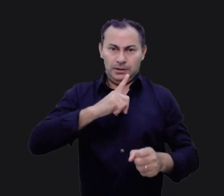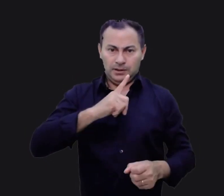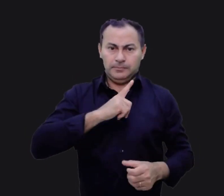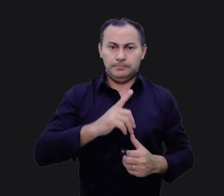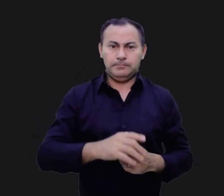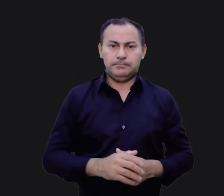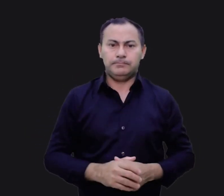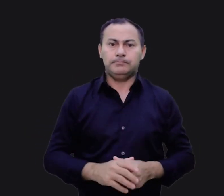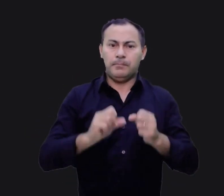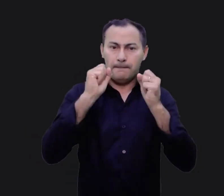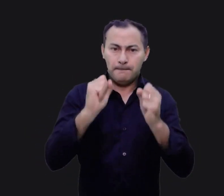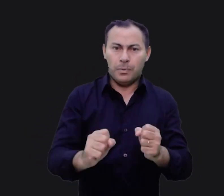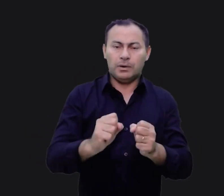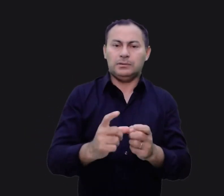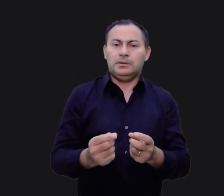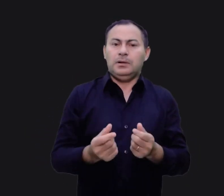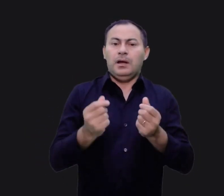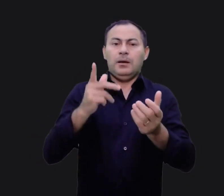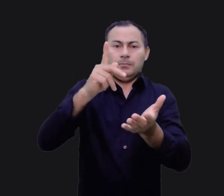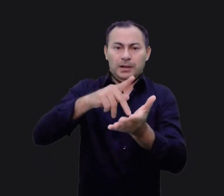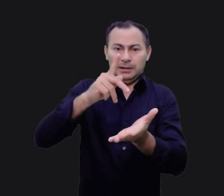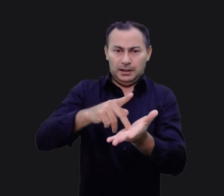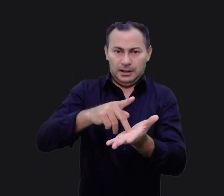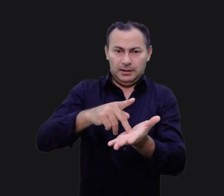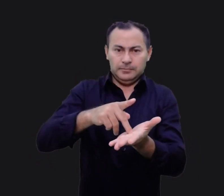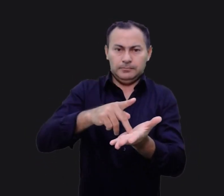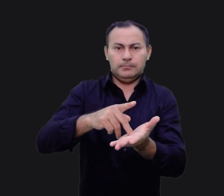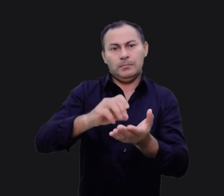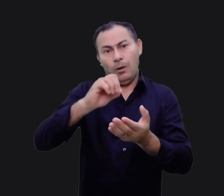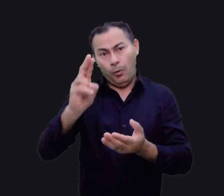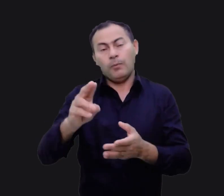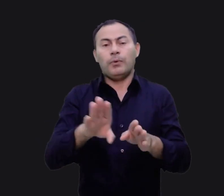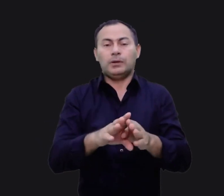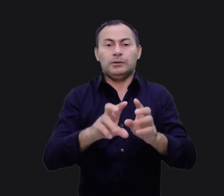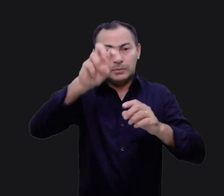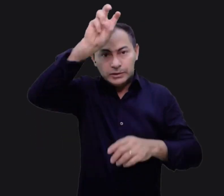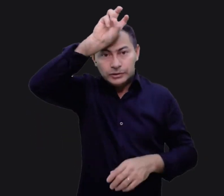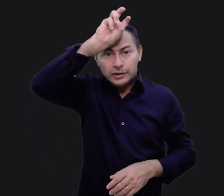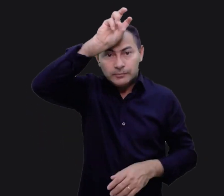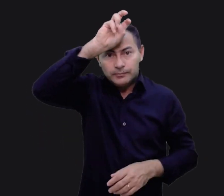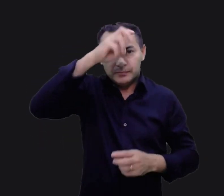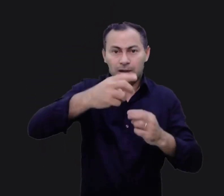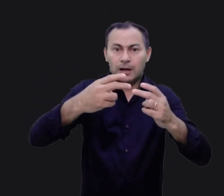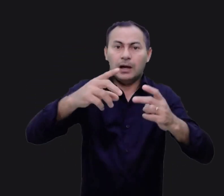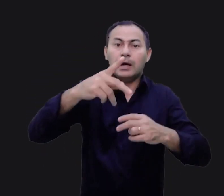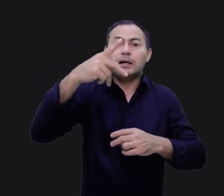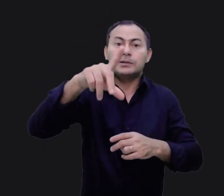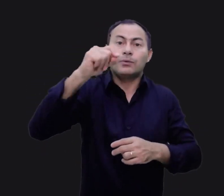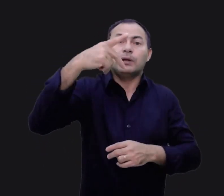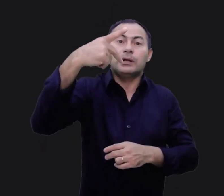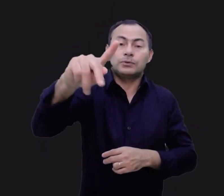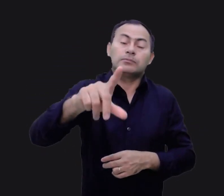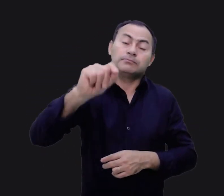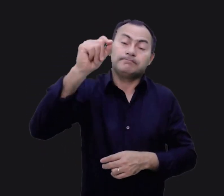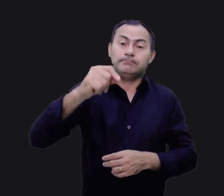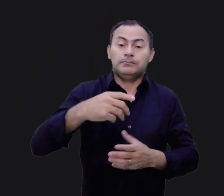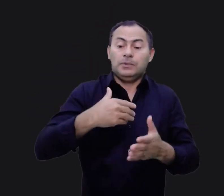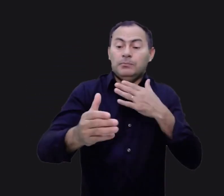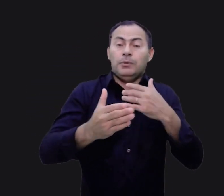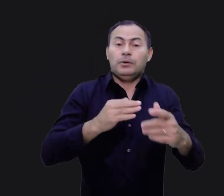pode ter isso. Pode ter as riquezas verdadeiras, ou pode ter o Egito. A escolha é a sua. Não importa o